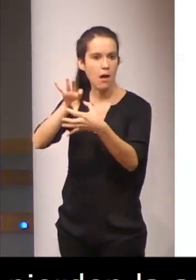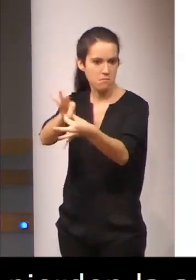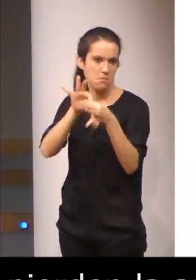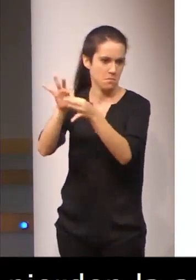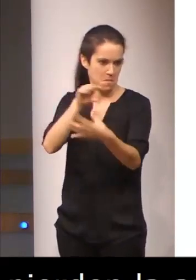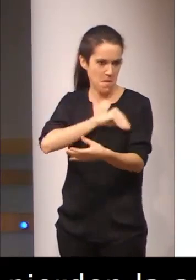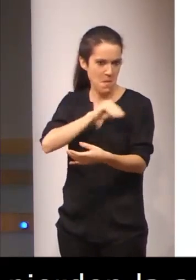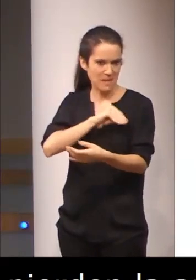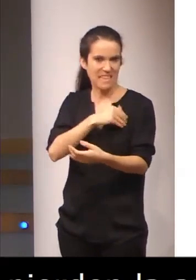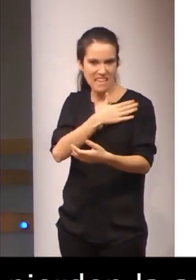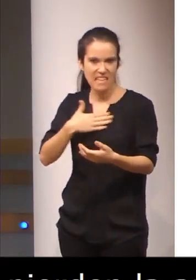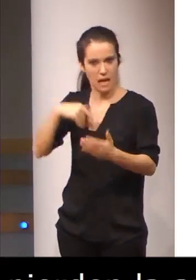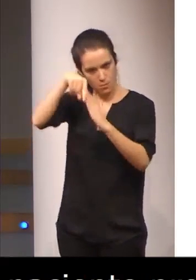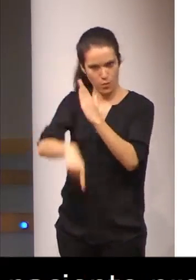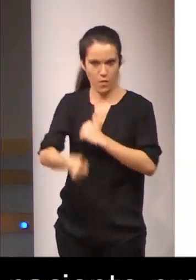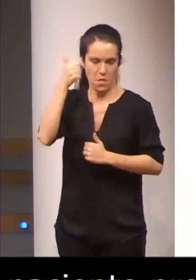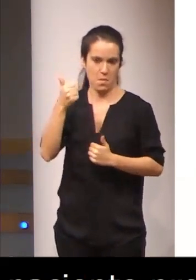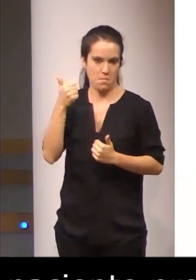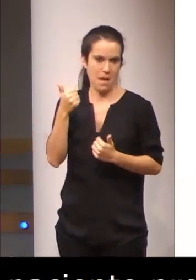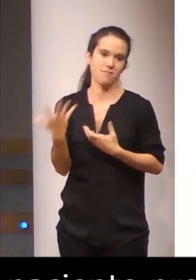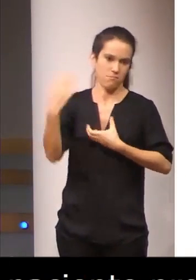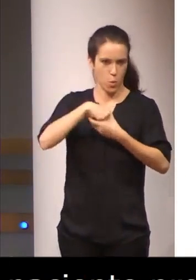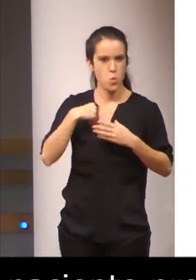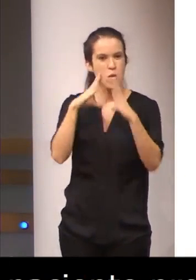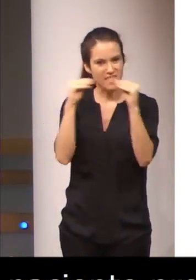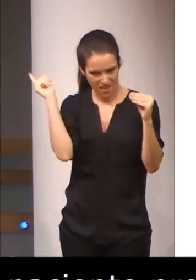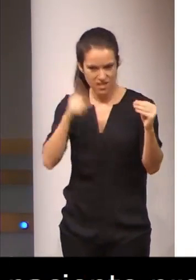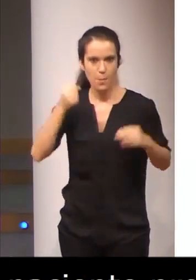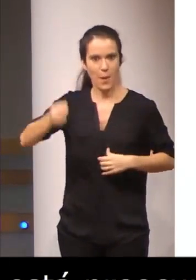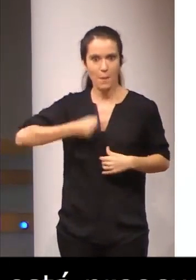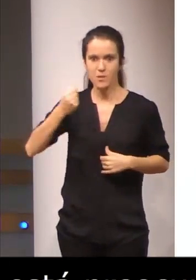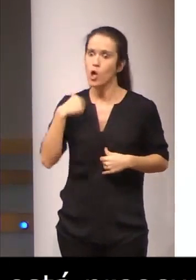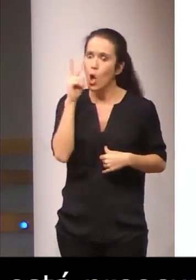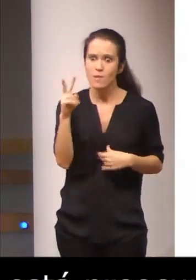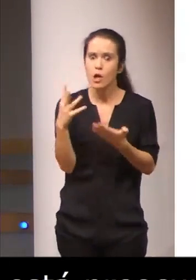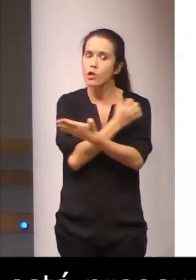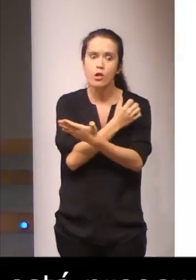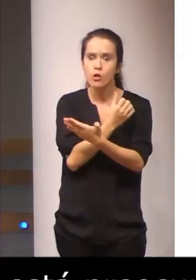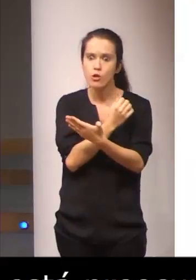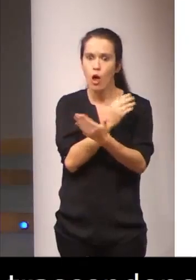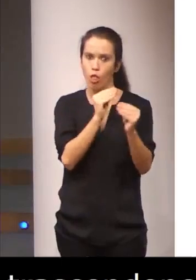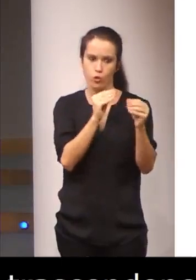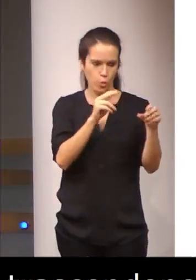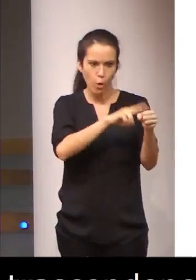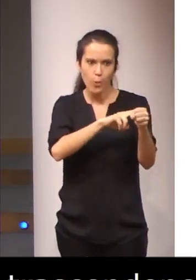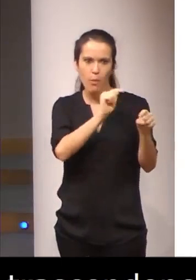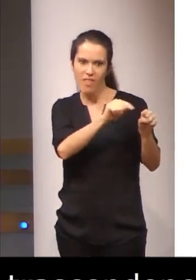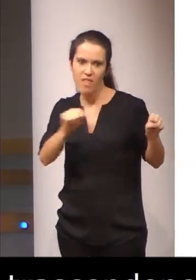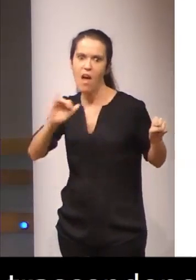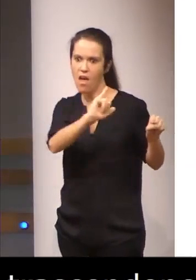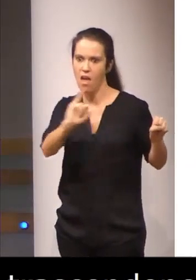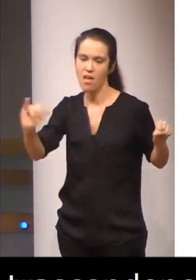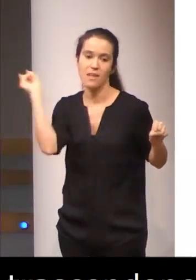trascendencia y quiere que forme parte de la universidad. Y él lo ha encontrado en todas las provincias y en la